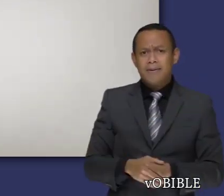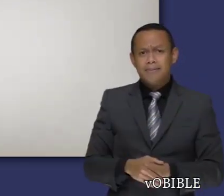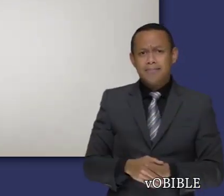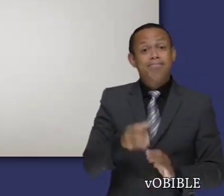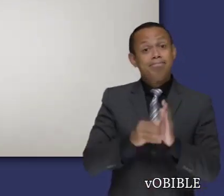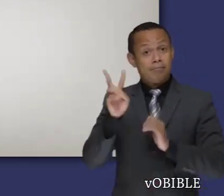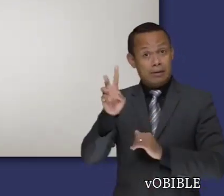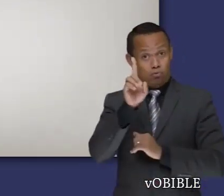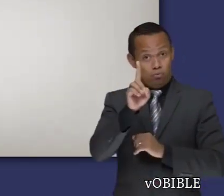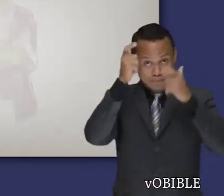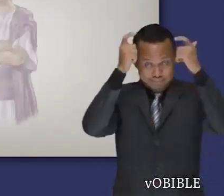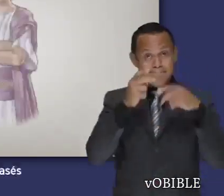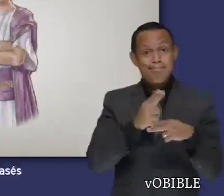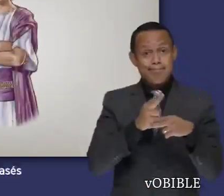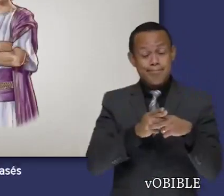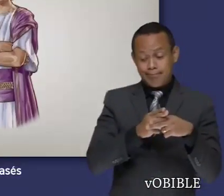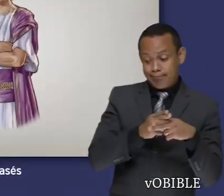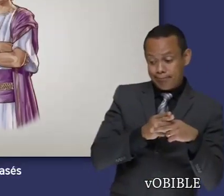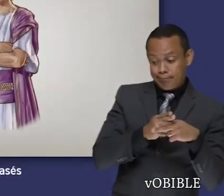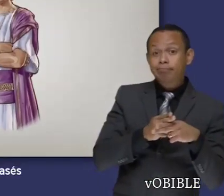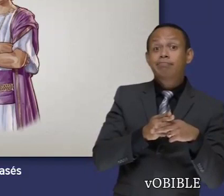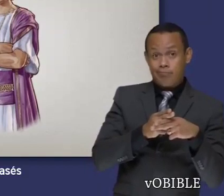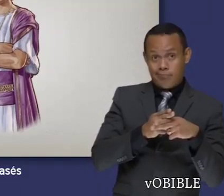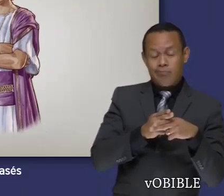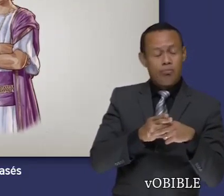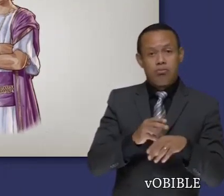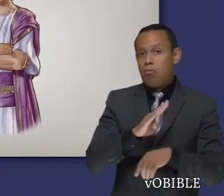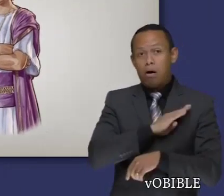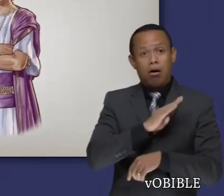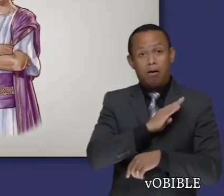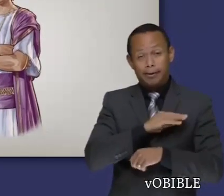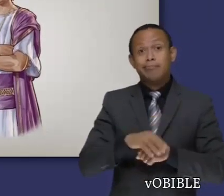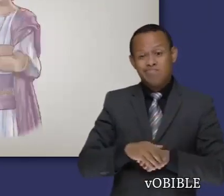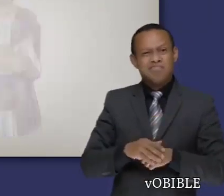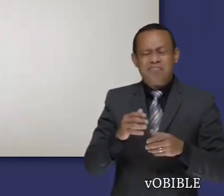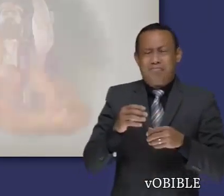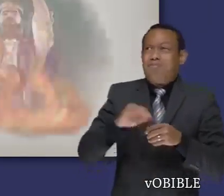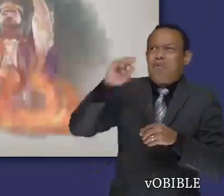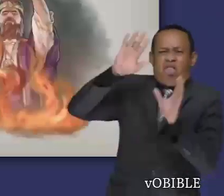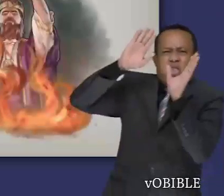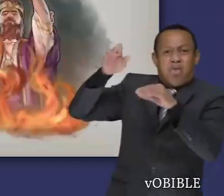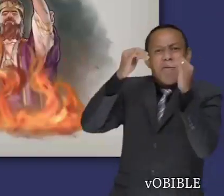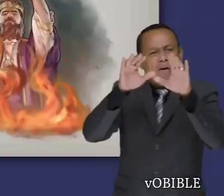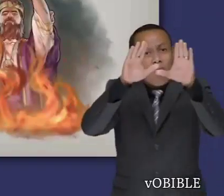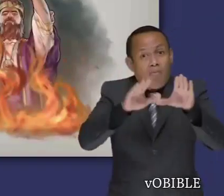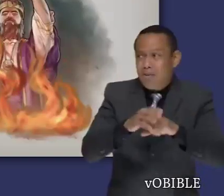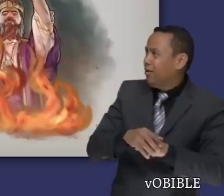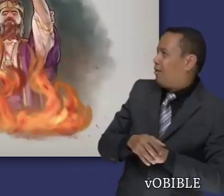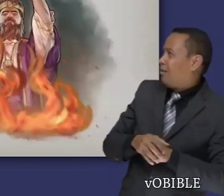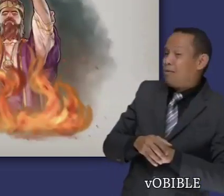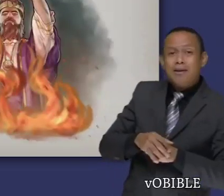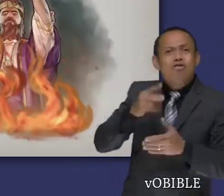En el capítulo 21, Manasés, el hijo de Ezequías, llega a ser rey con tan solo doce años. Él